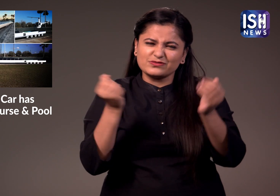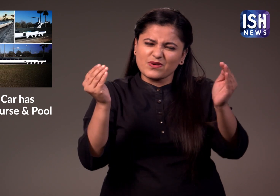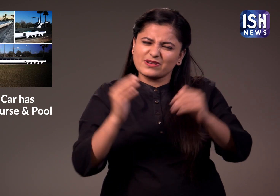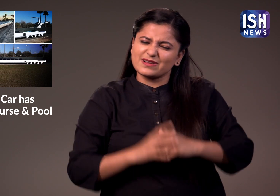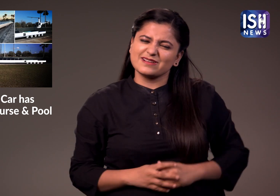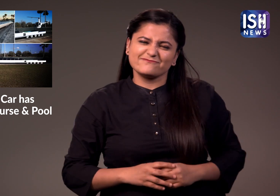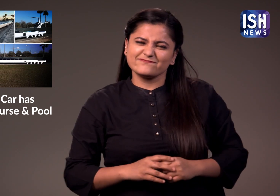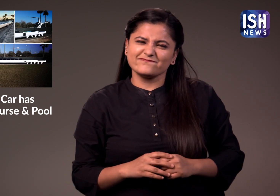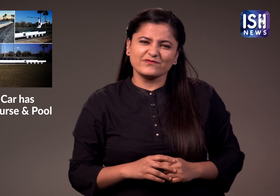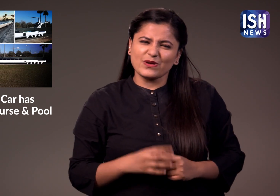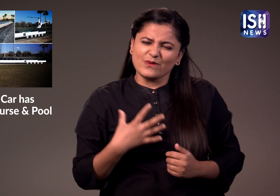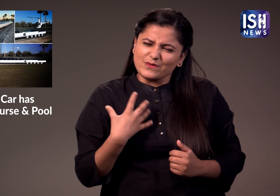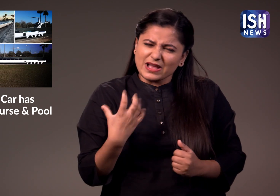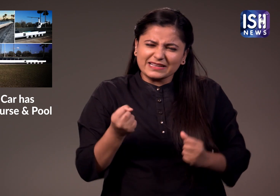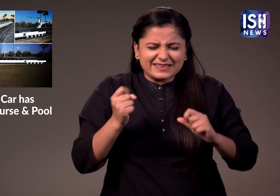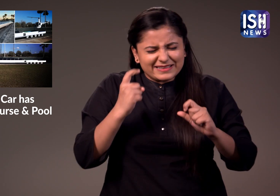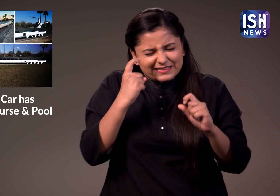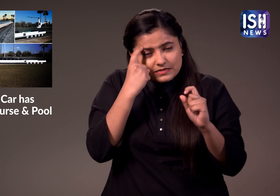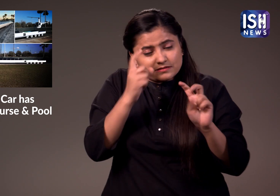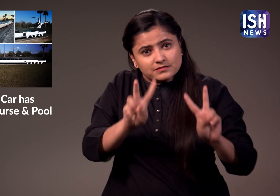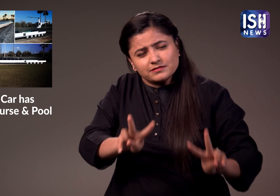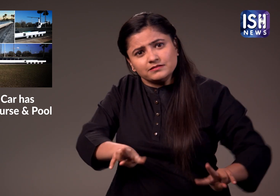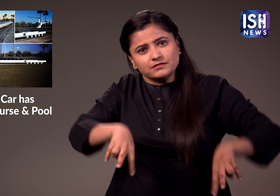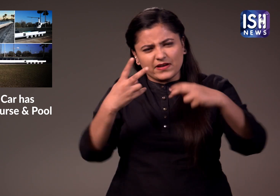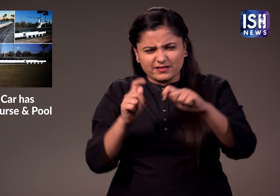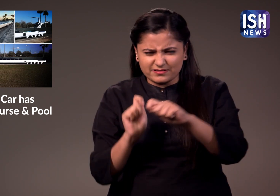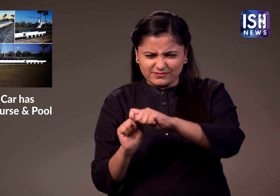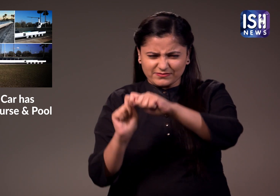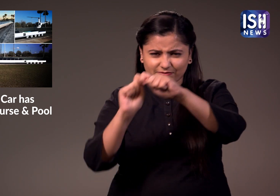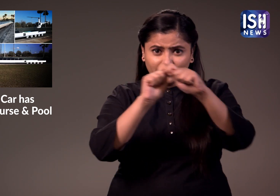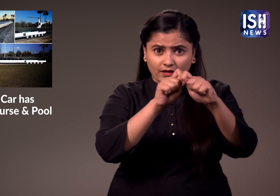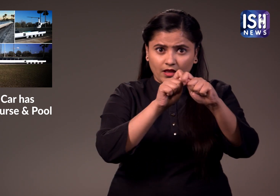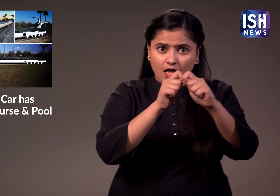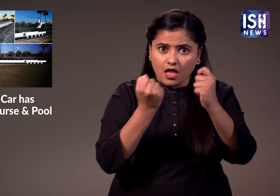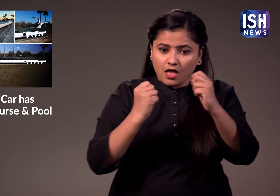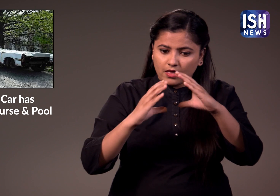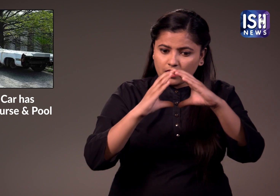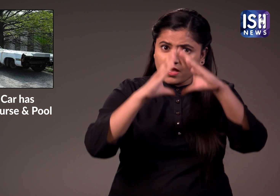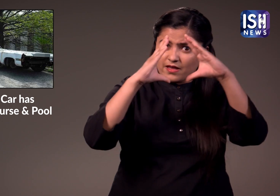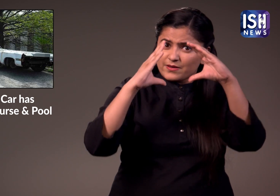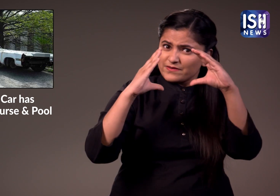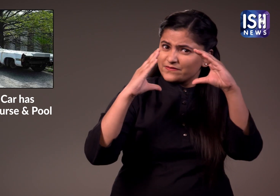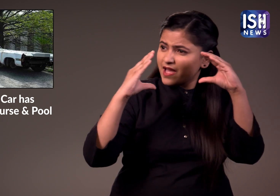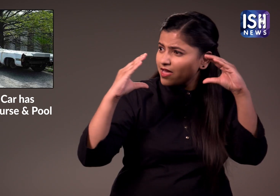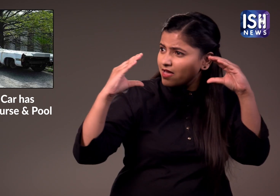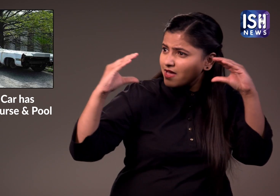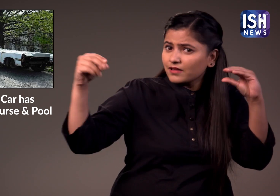उन्हें छोटी गाड़ी नहीं चाहिए थी और उन्होंने 60 फीट लंबी गाड़ी बनाई